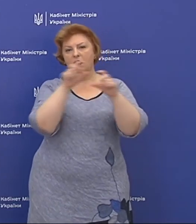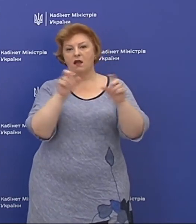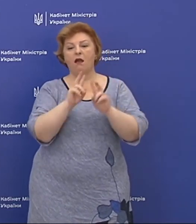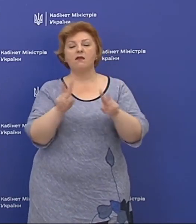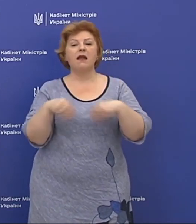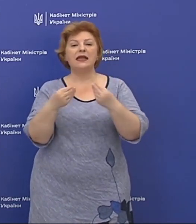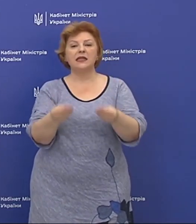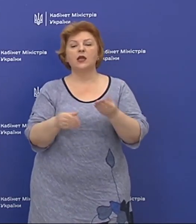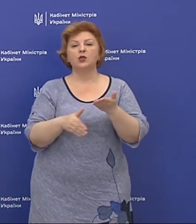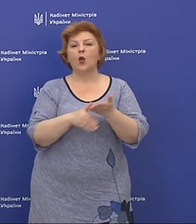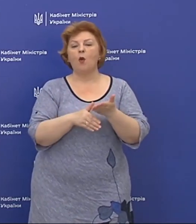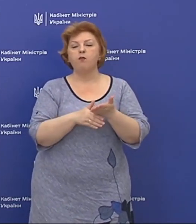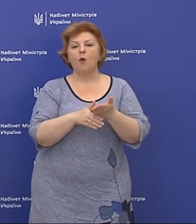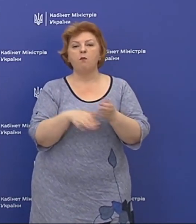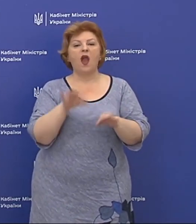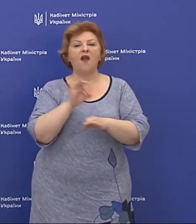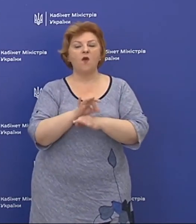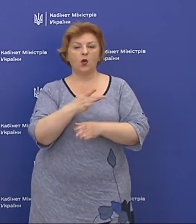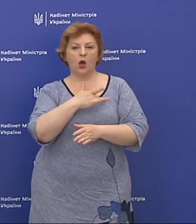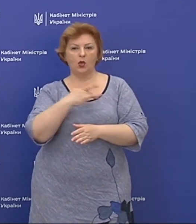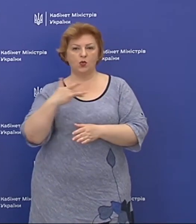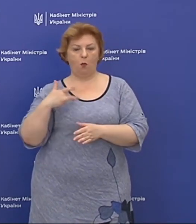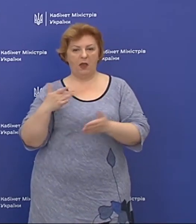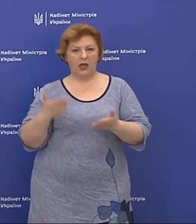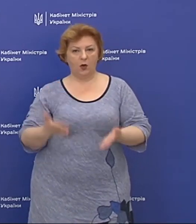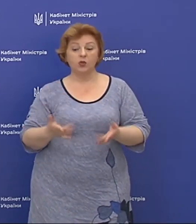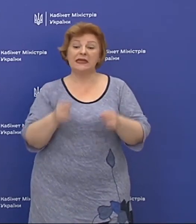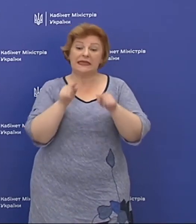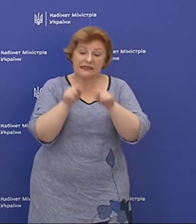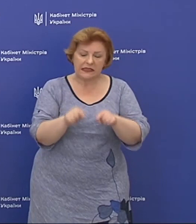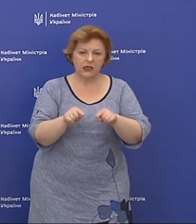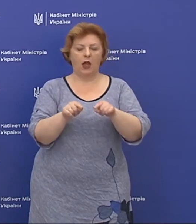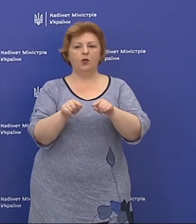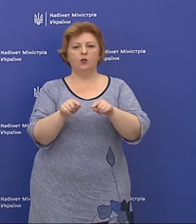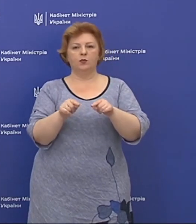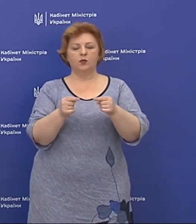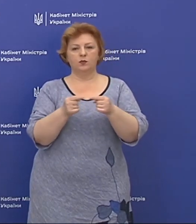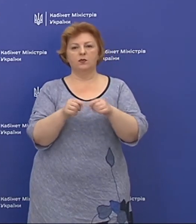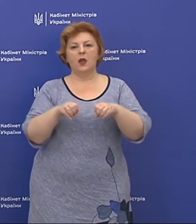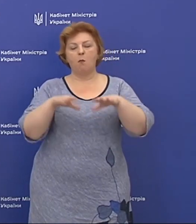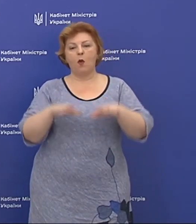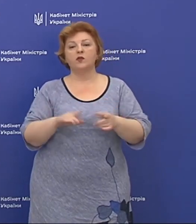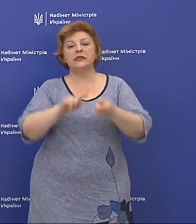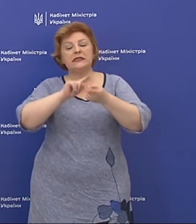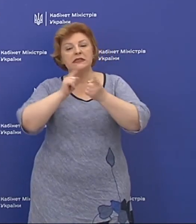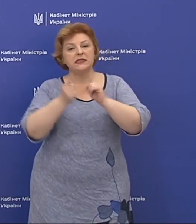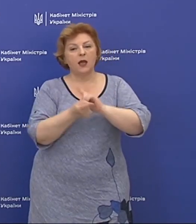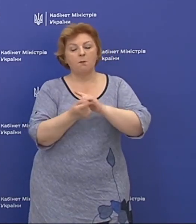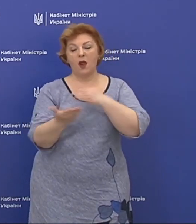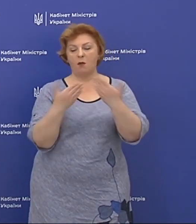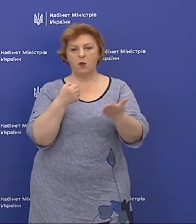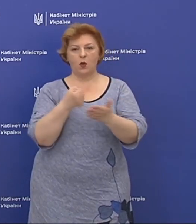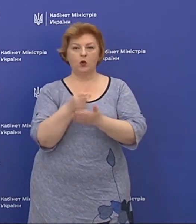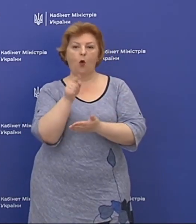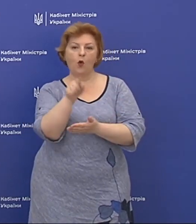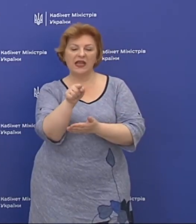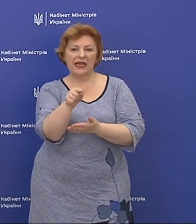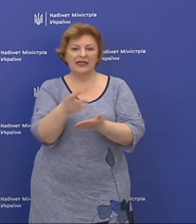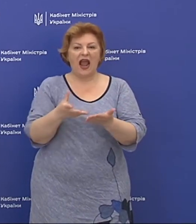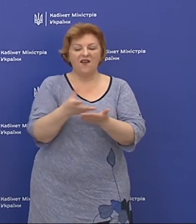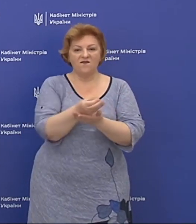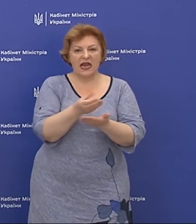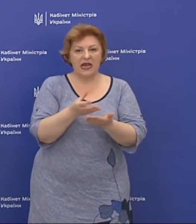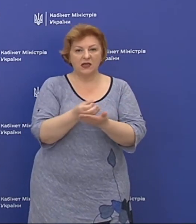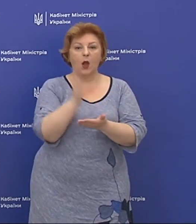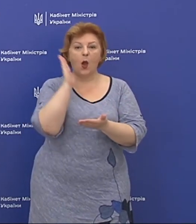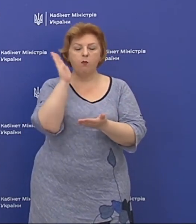надають допомогу хворим на туберкульоз. І саме цією постановою змінено підходи до їхнього фінансування,